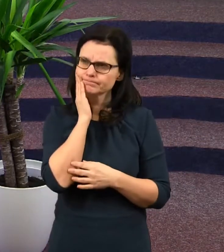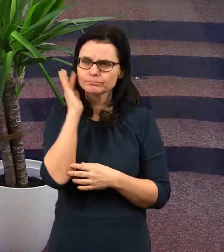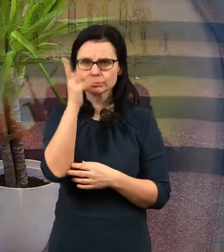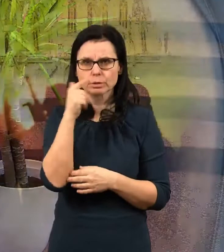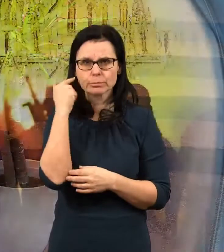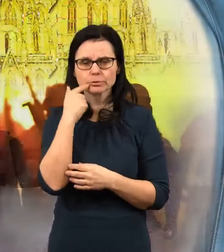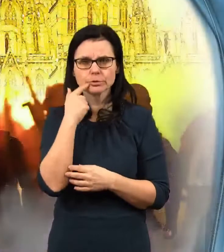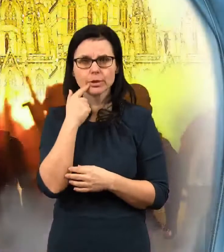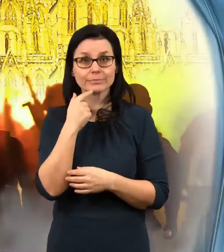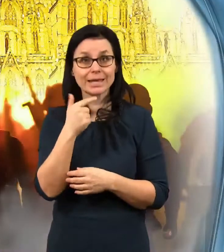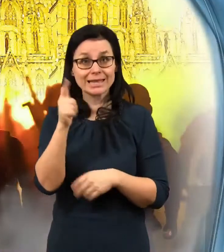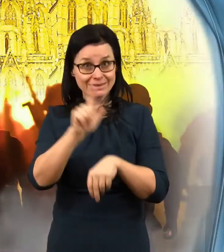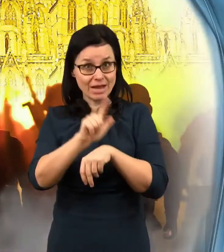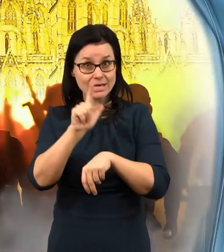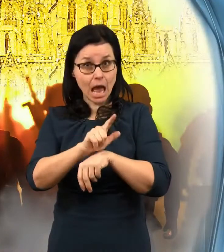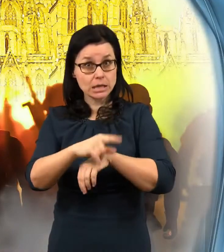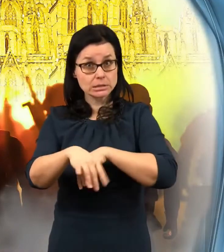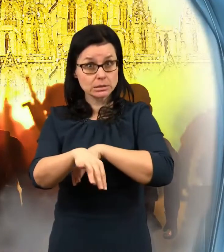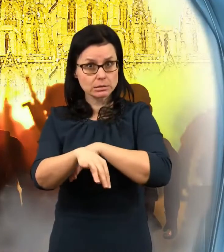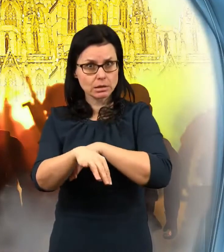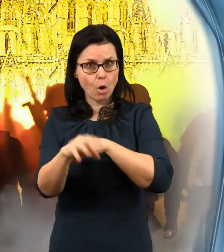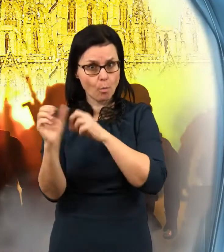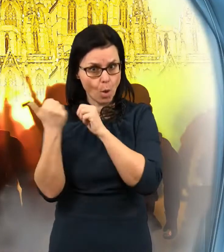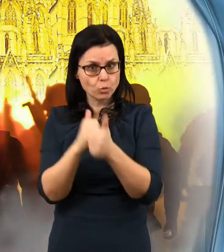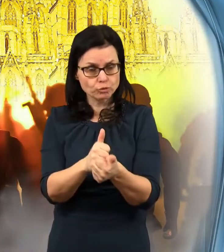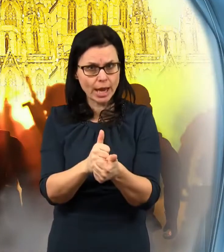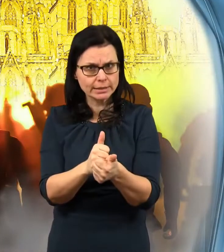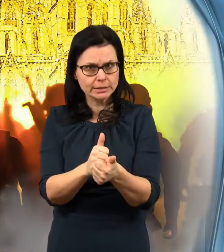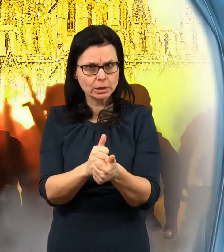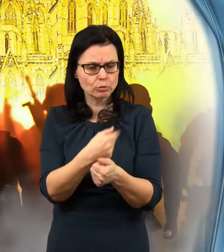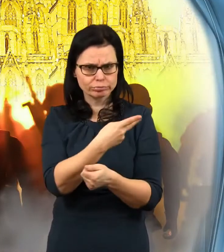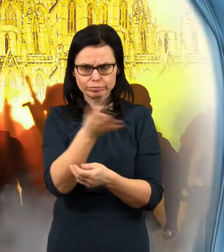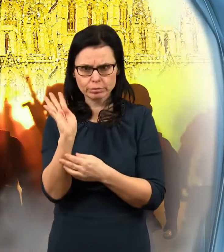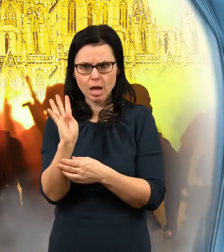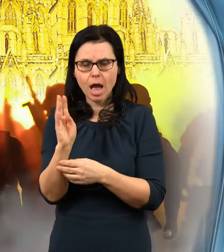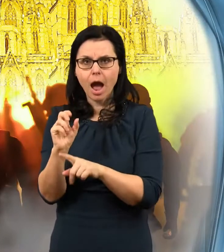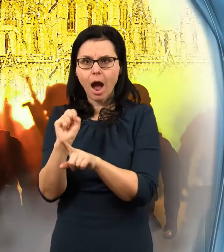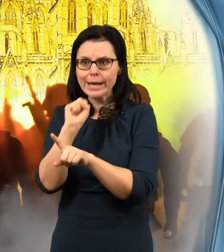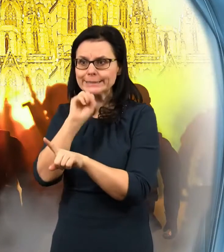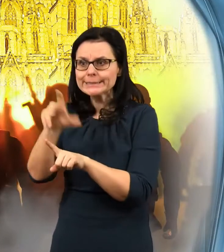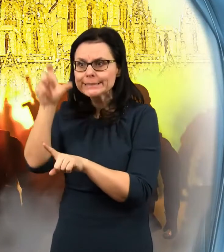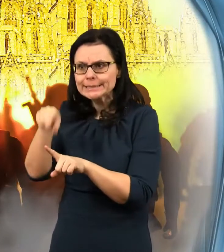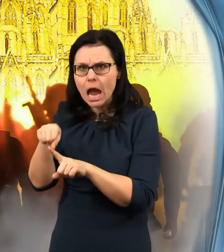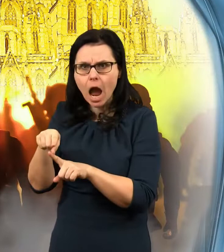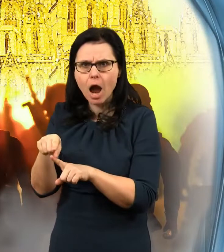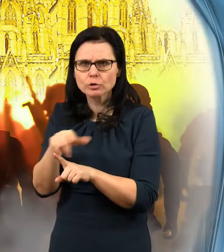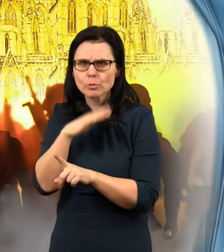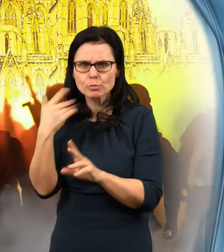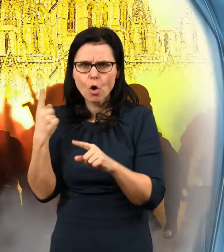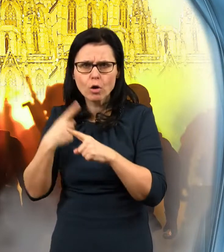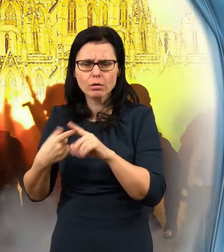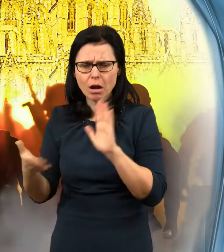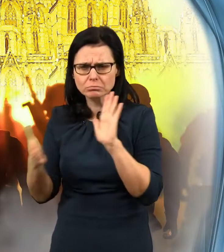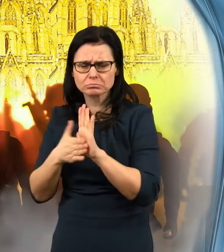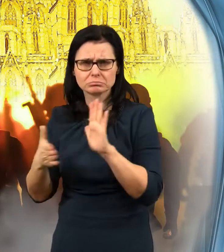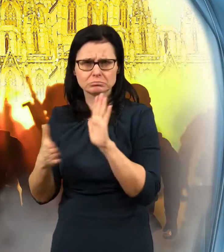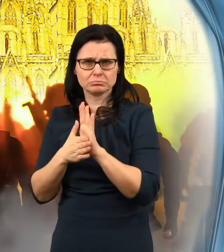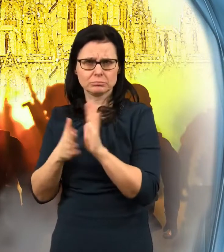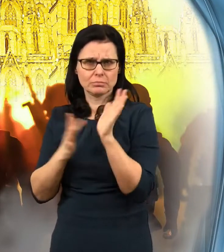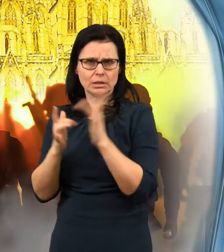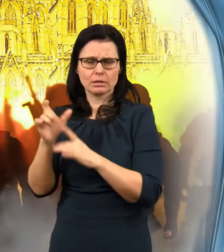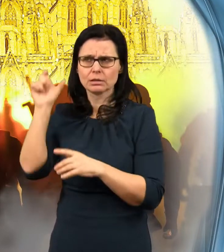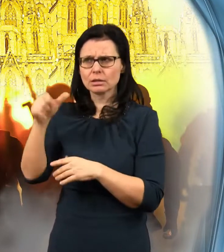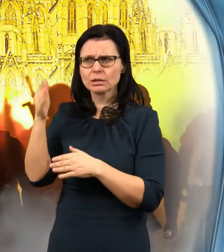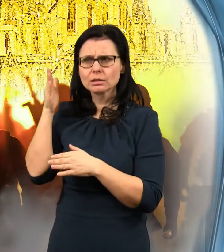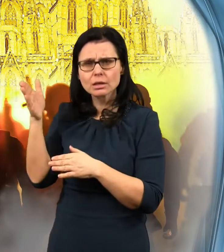dvanácti učedníky. Jidáš se mohl tolikrát přesvědčit o pánu Ježíši